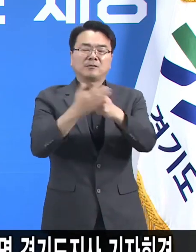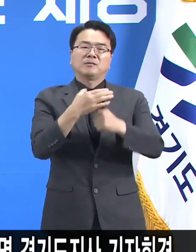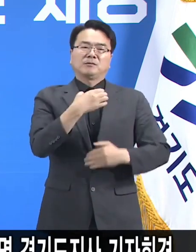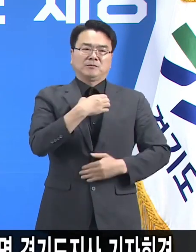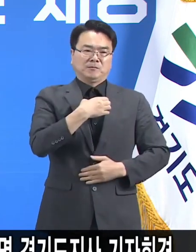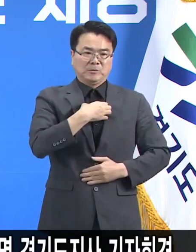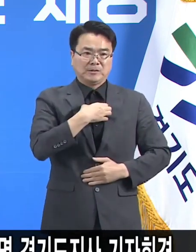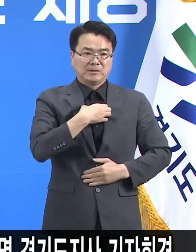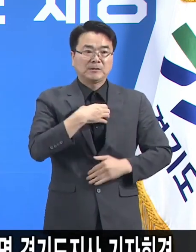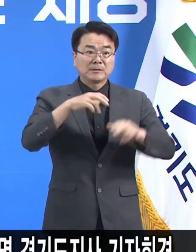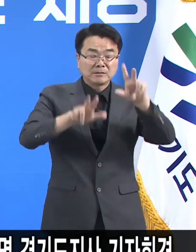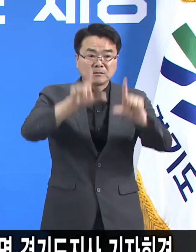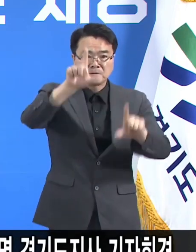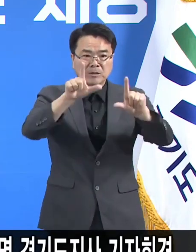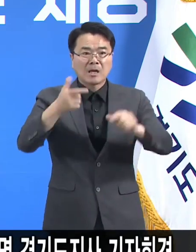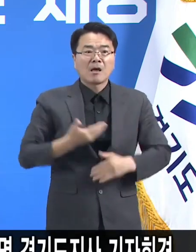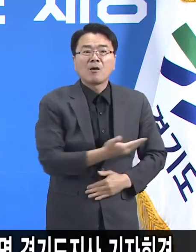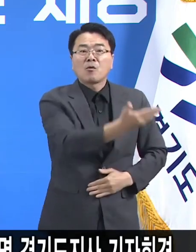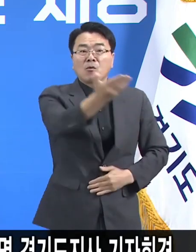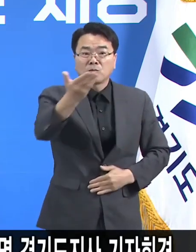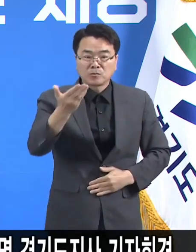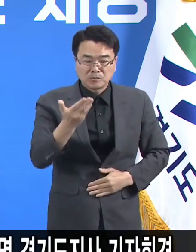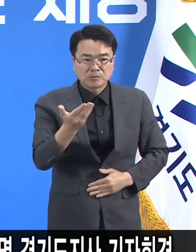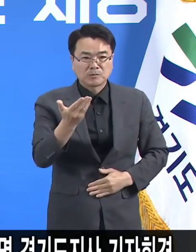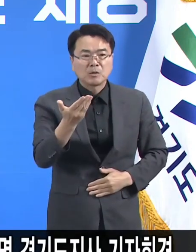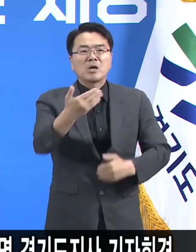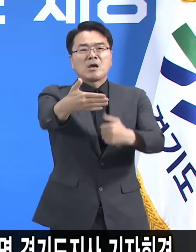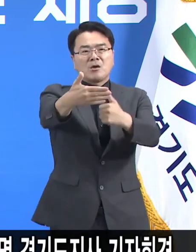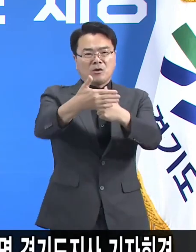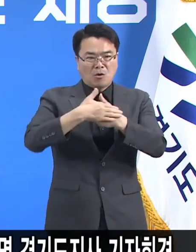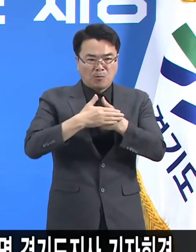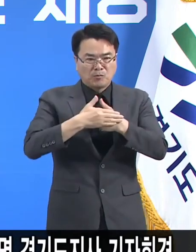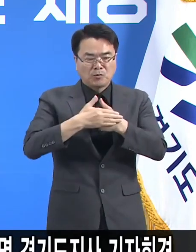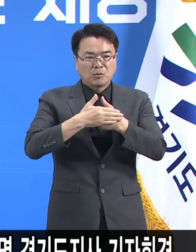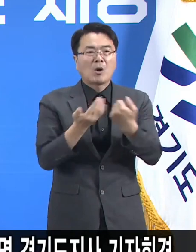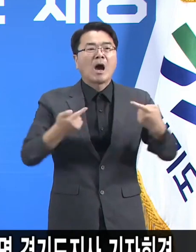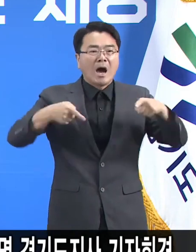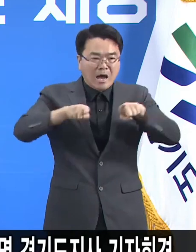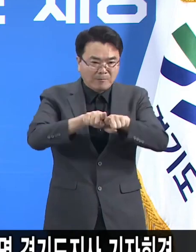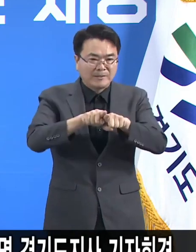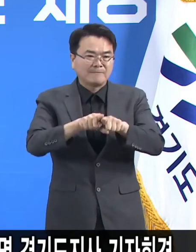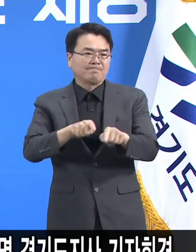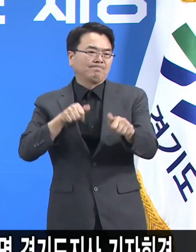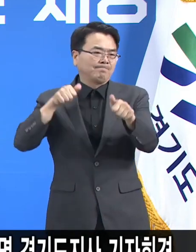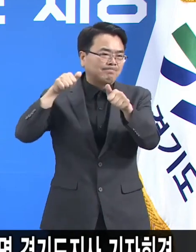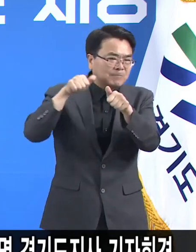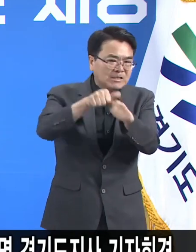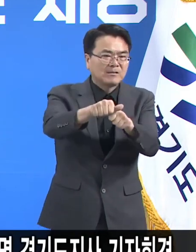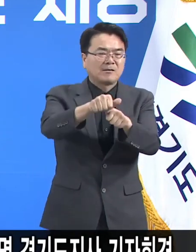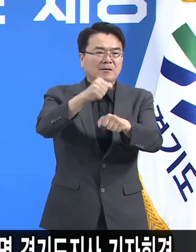위기를 우리 도민 여러분의 협조 속에 이겨내야 합니다.